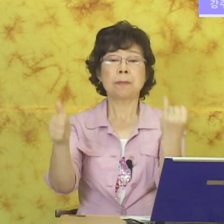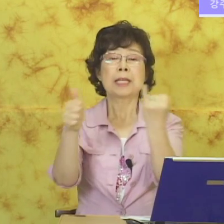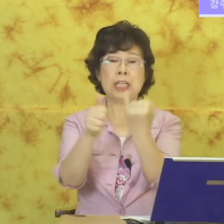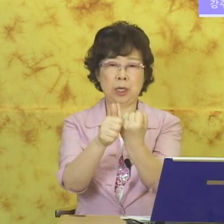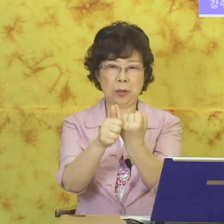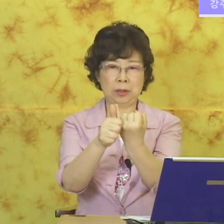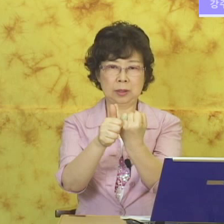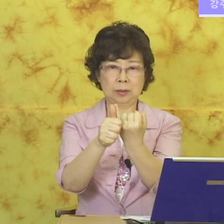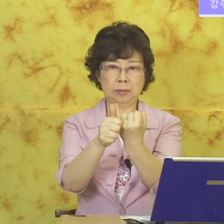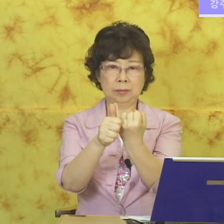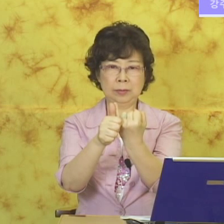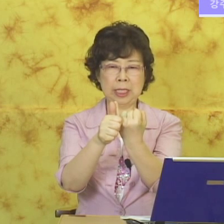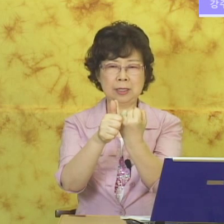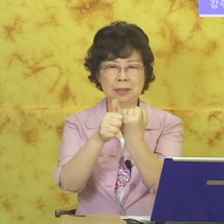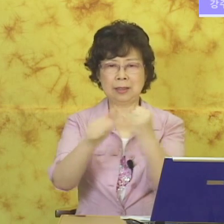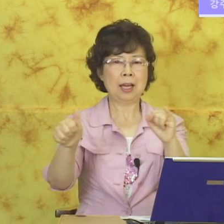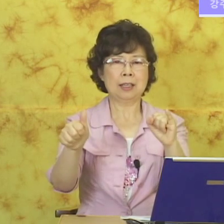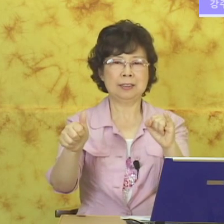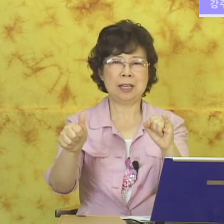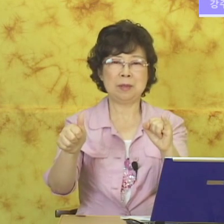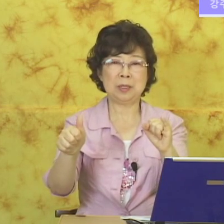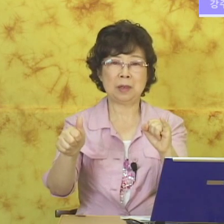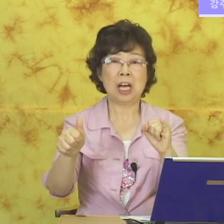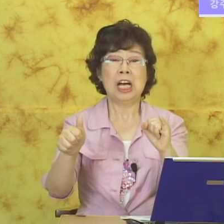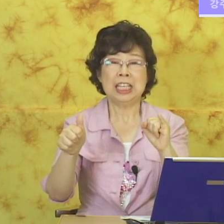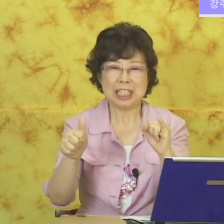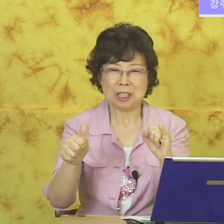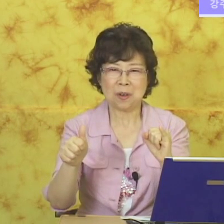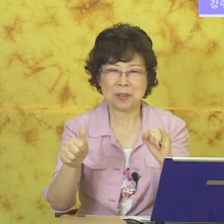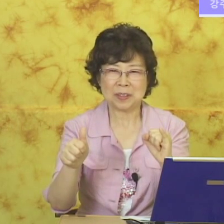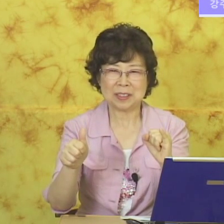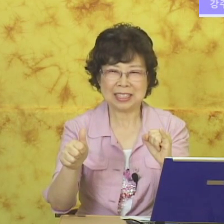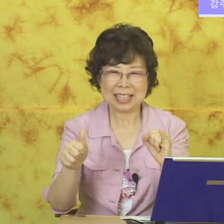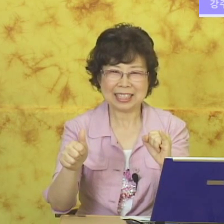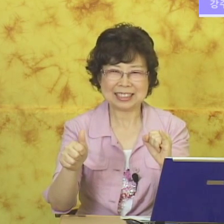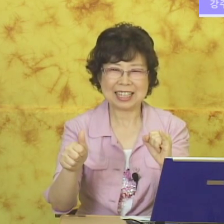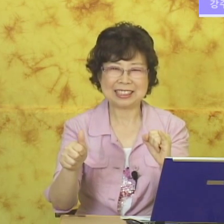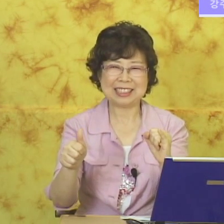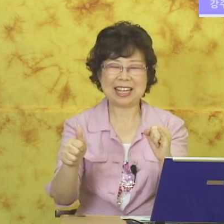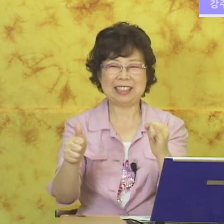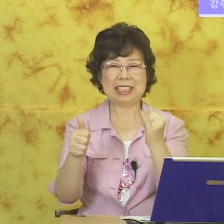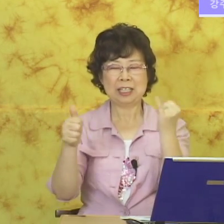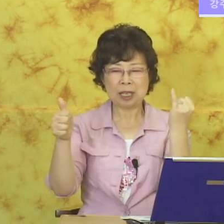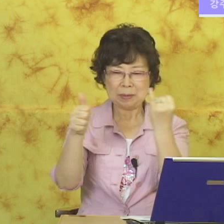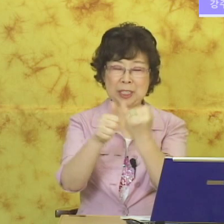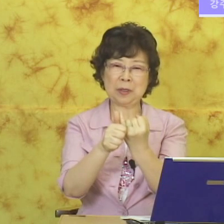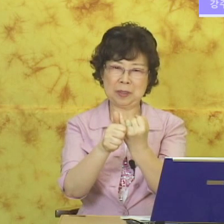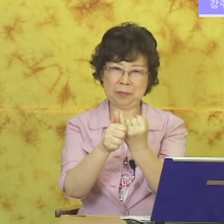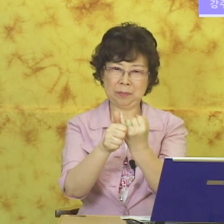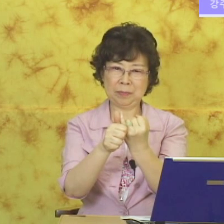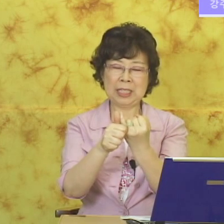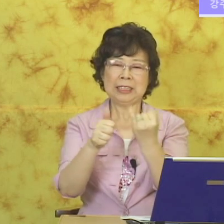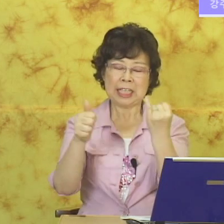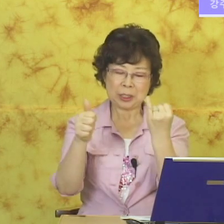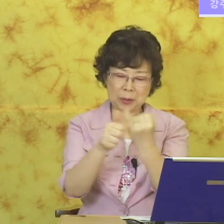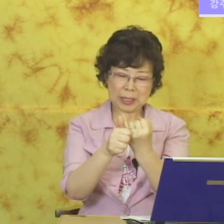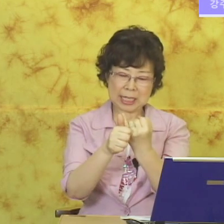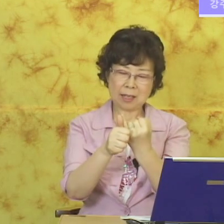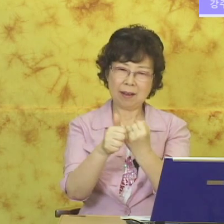결혼. 자 이거를 탁 떼면요. 이혼. 예 잘 아시네요. 자 이렇게 하면 결혼. 자 결혼해서